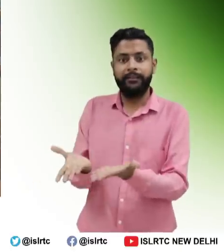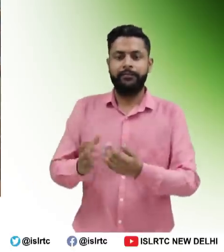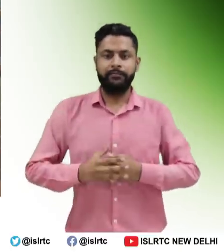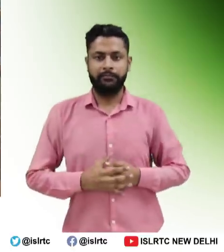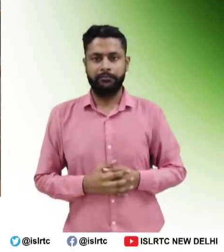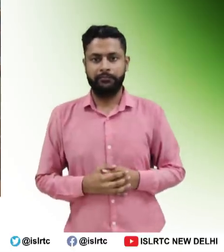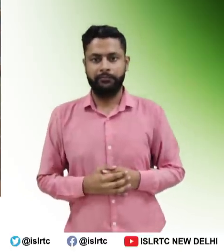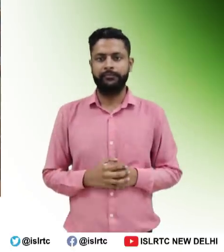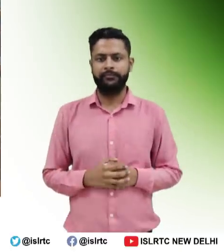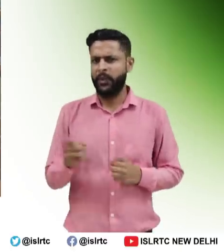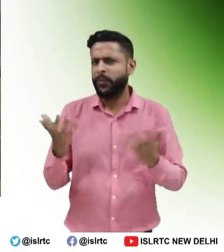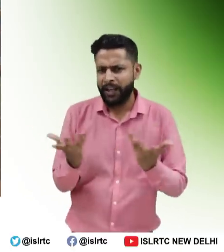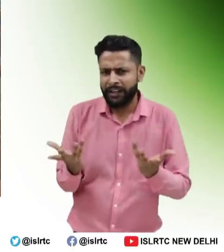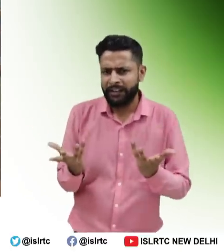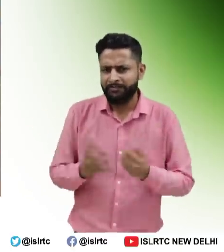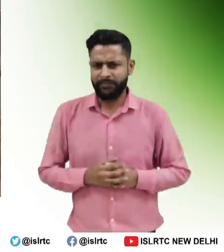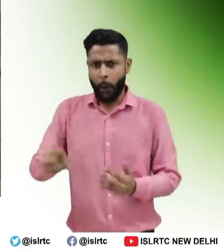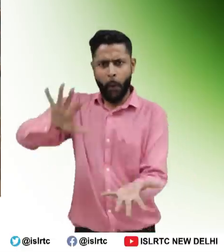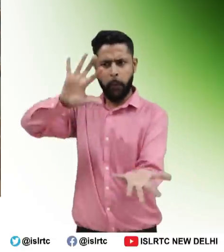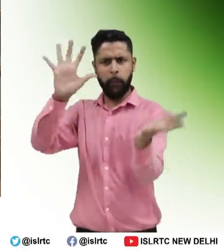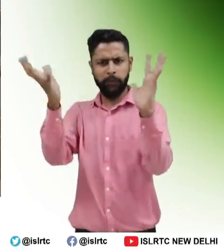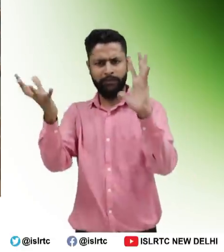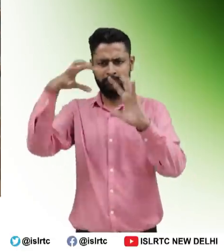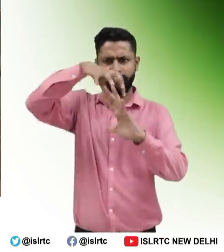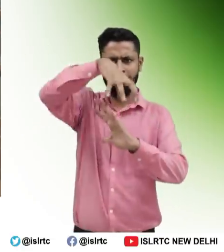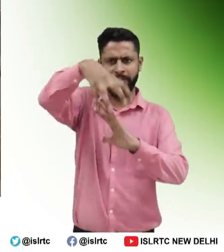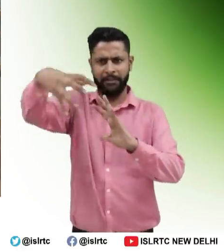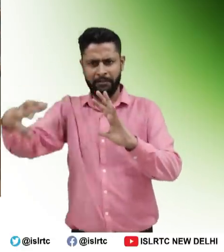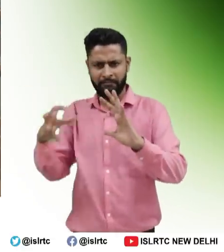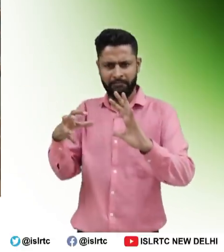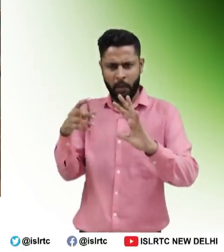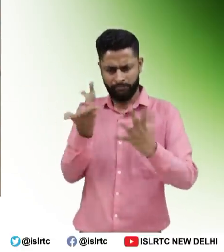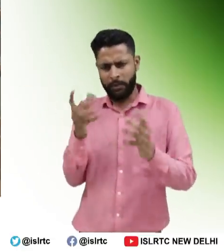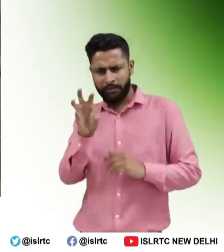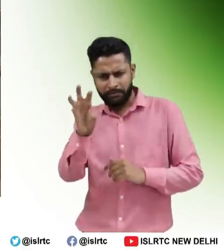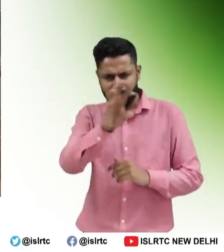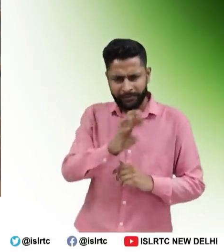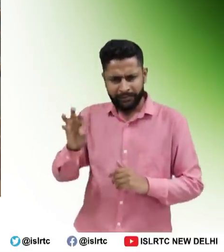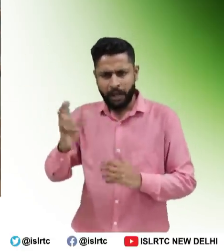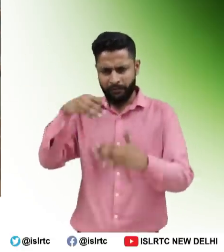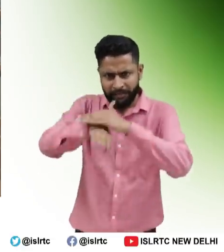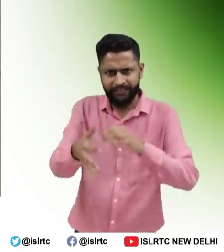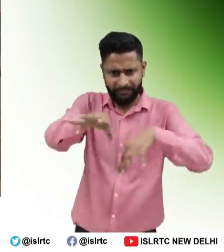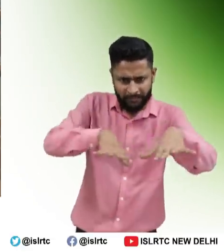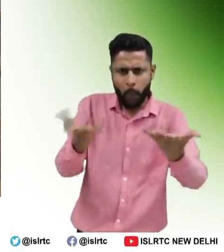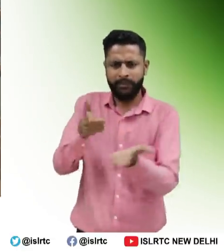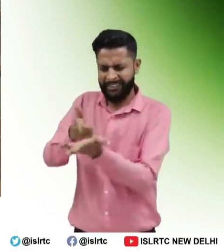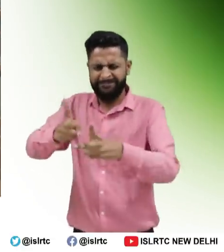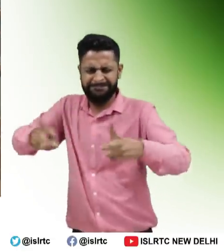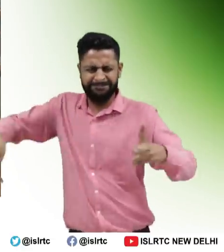सकते हैं किसी भी प्रकार के सब्दों और उनके उचारण से रहित सांकेतिक भासा सभी को